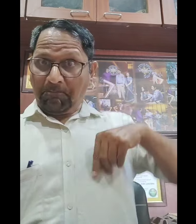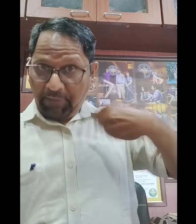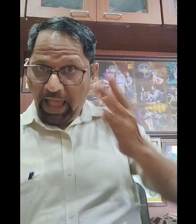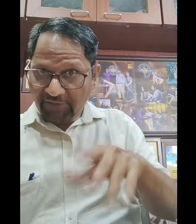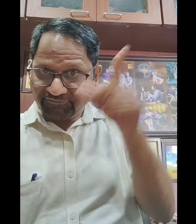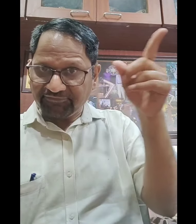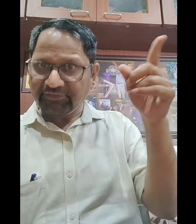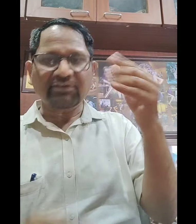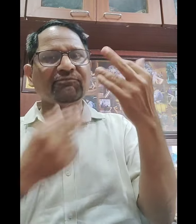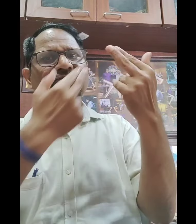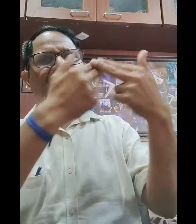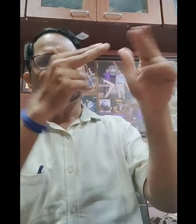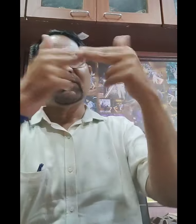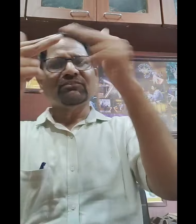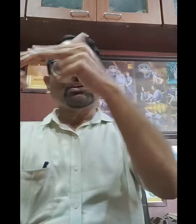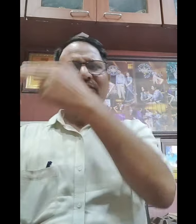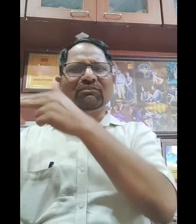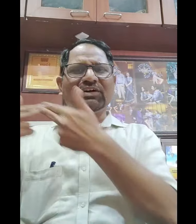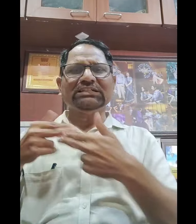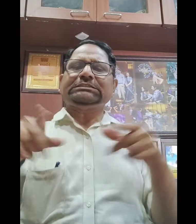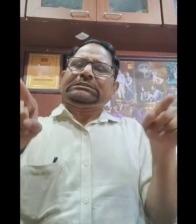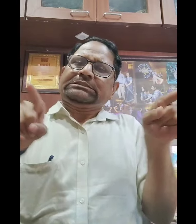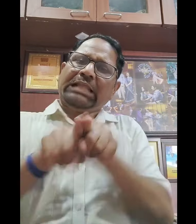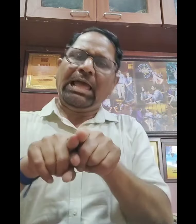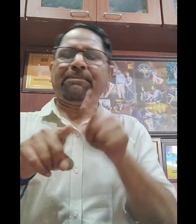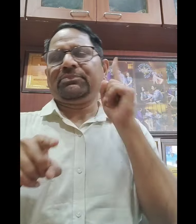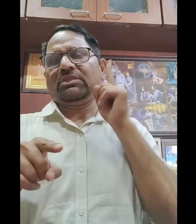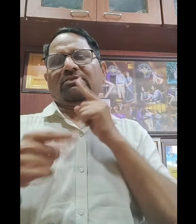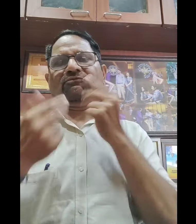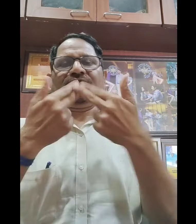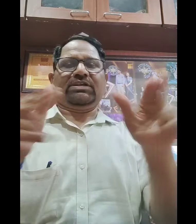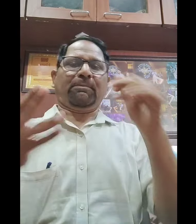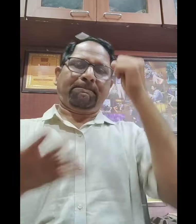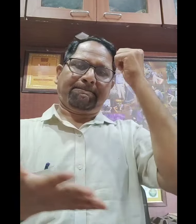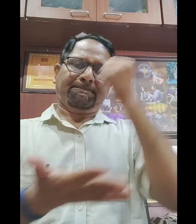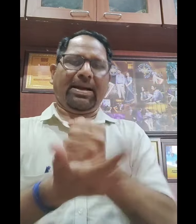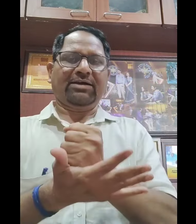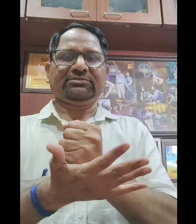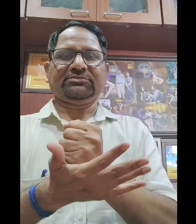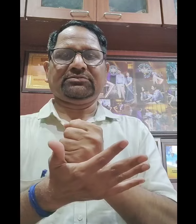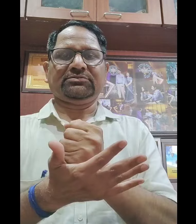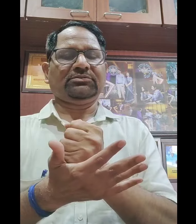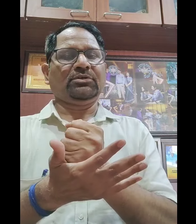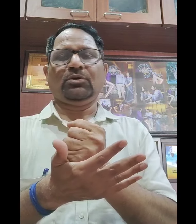करना पड़े, फीस ना देना पड़े यह तो उनकी मात्र भार्षा है, यह निशुल्क होना चाहिए